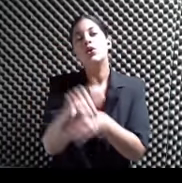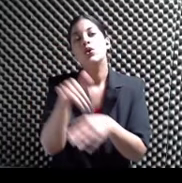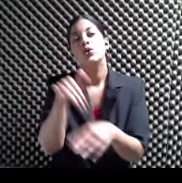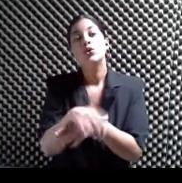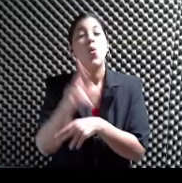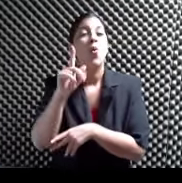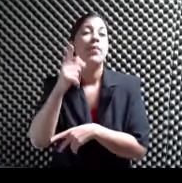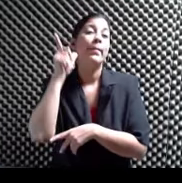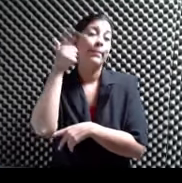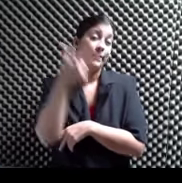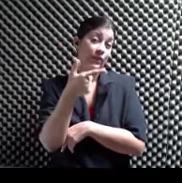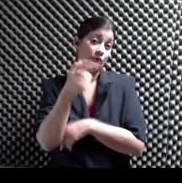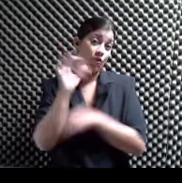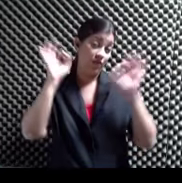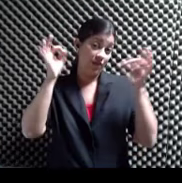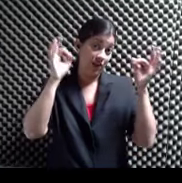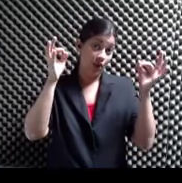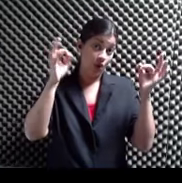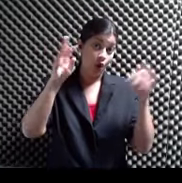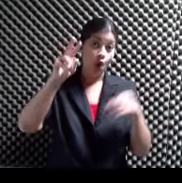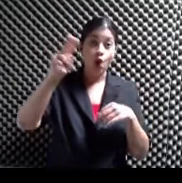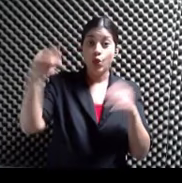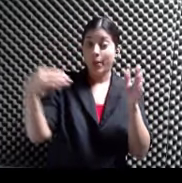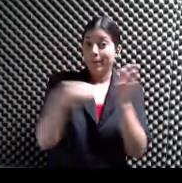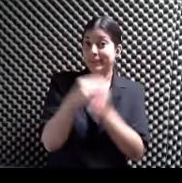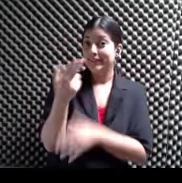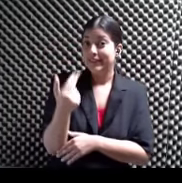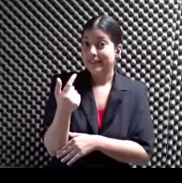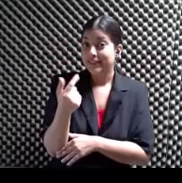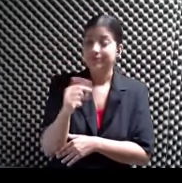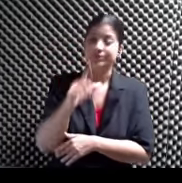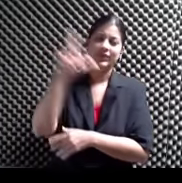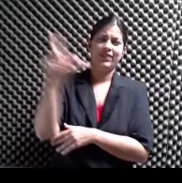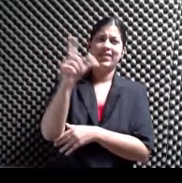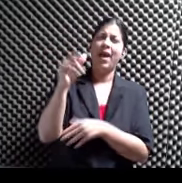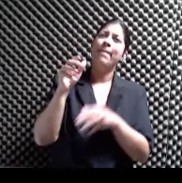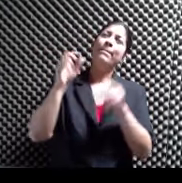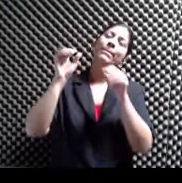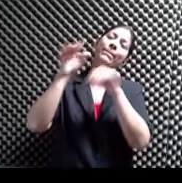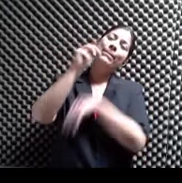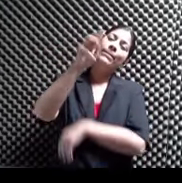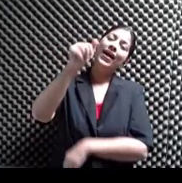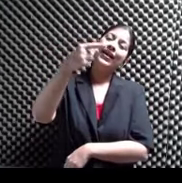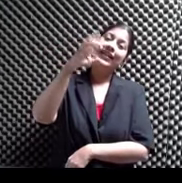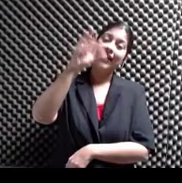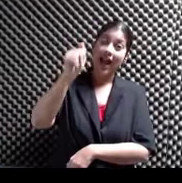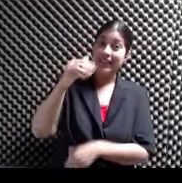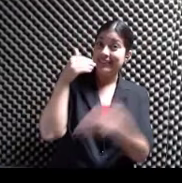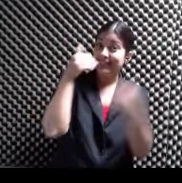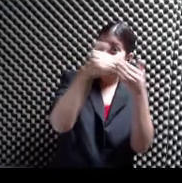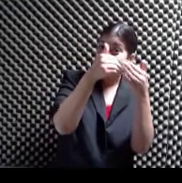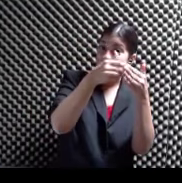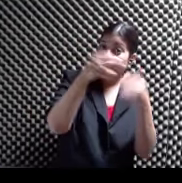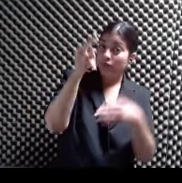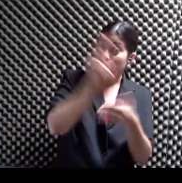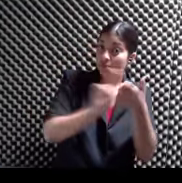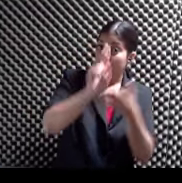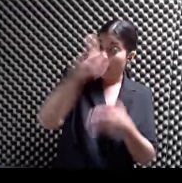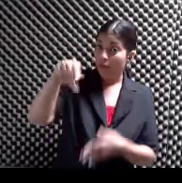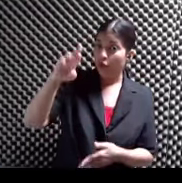21 de febrero 2013 Ya saben que Librería Mágica Está bien cerquita De la Universidad de Puerto Rico Avenida Ponce de León Que se